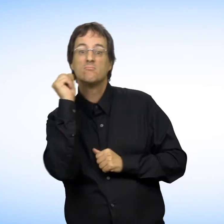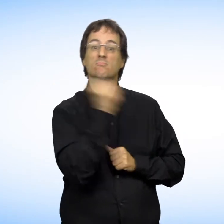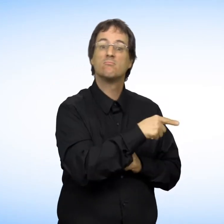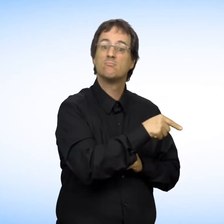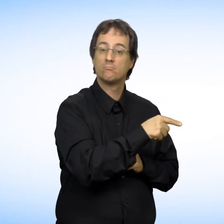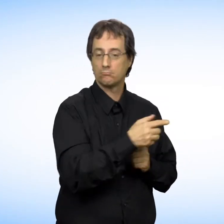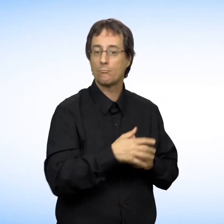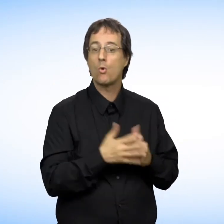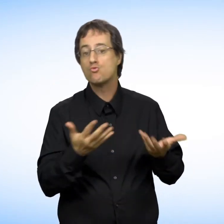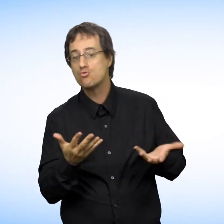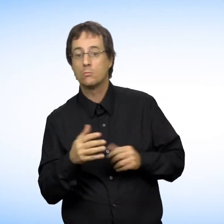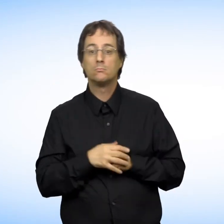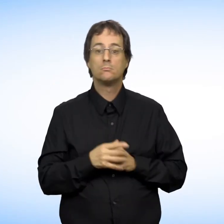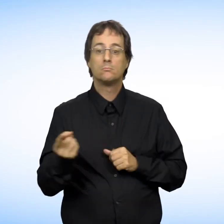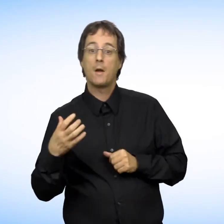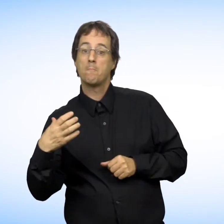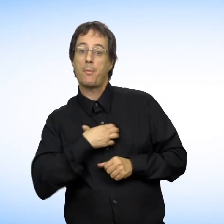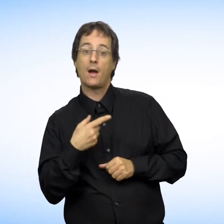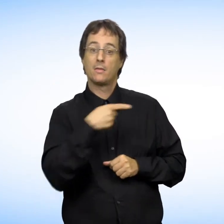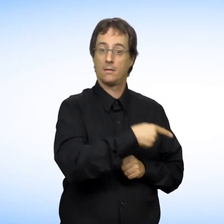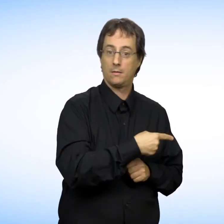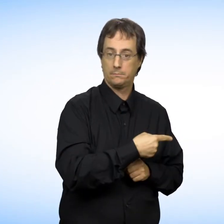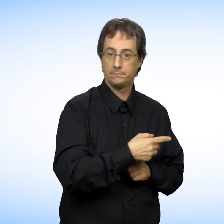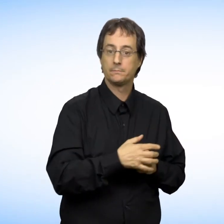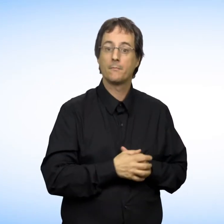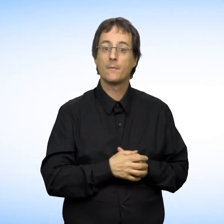victime, si ce consentement est impossible à obtenir.